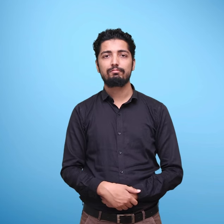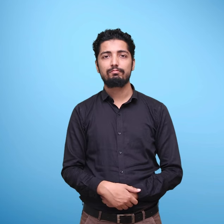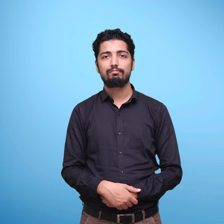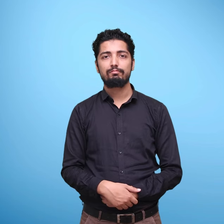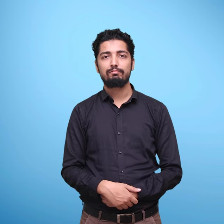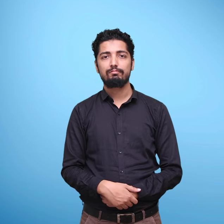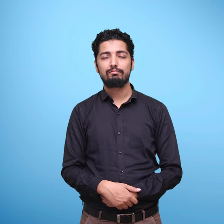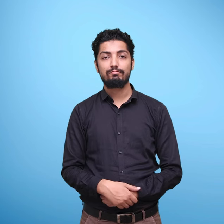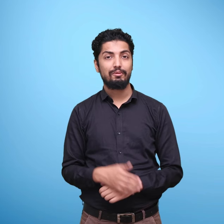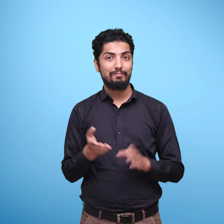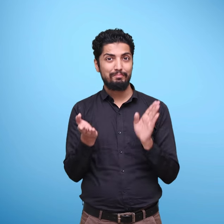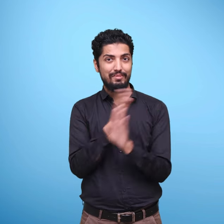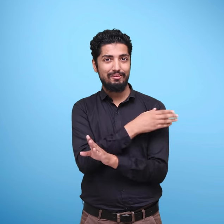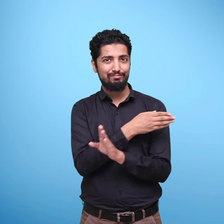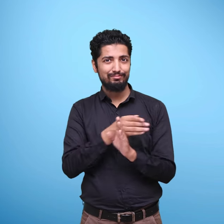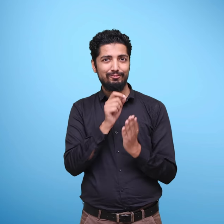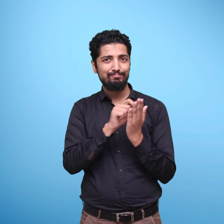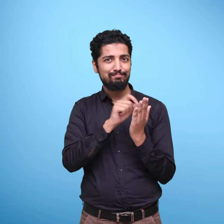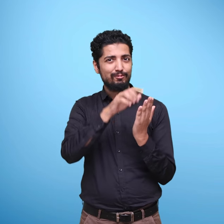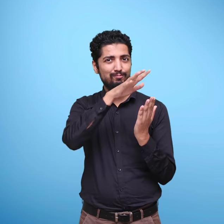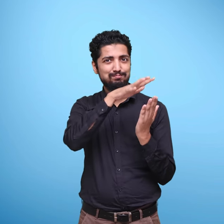प्रिफेसर दिनेश प्रसाद सकलानी